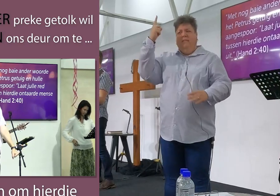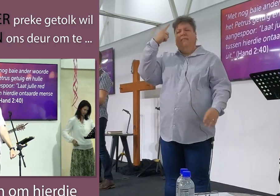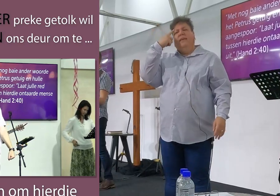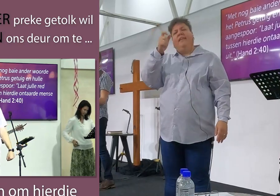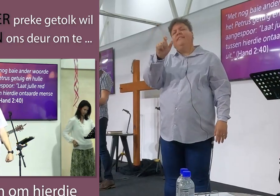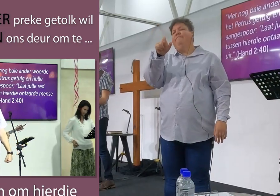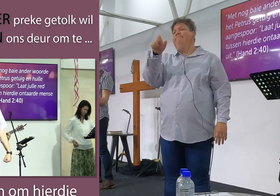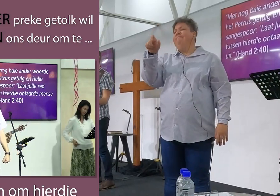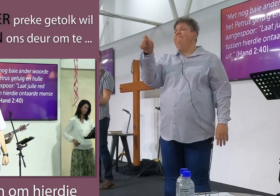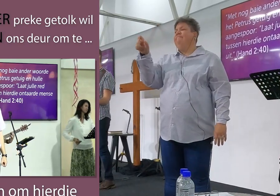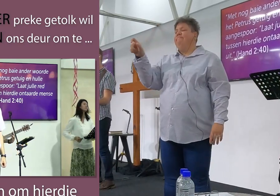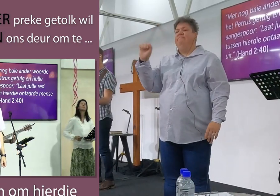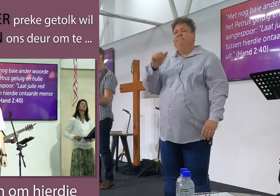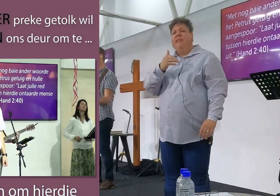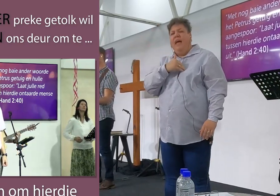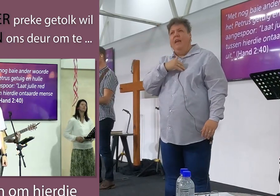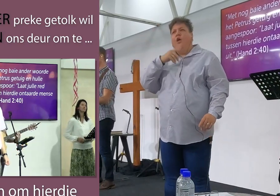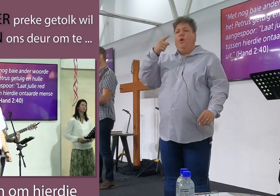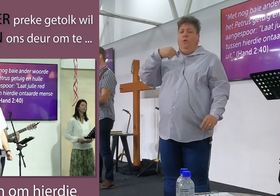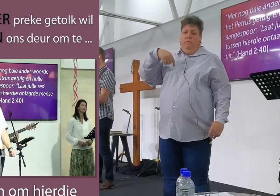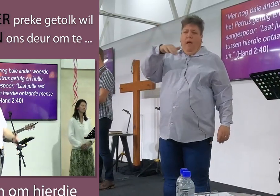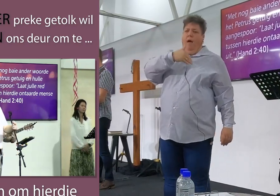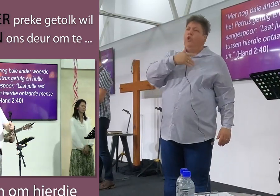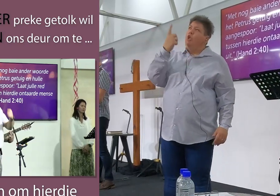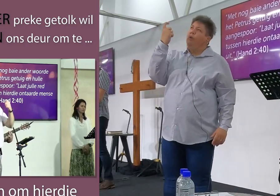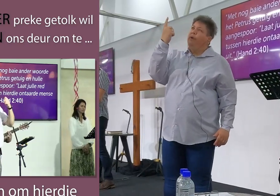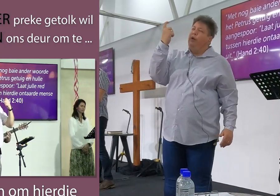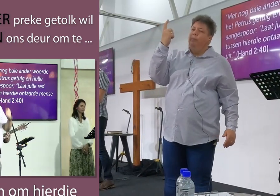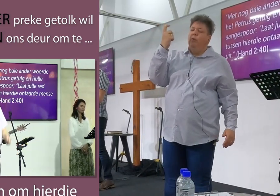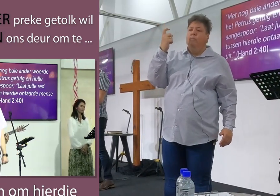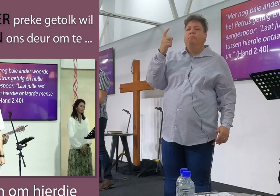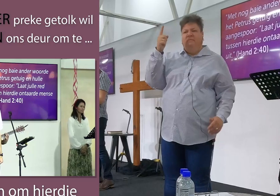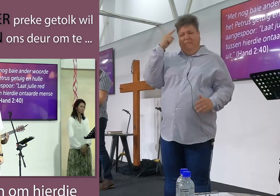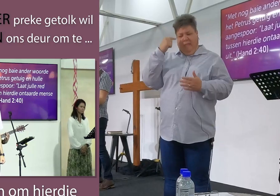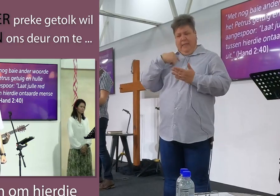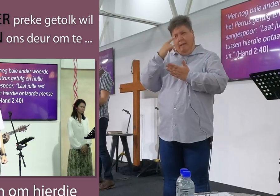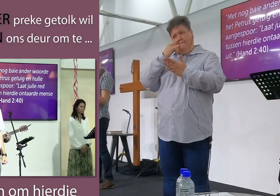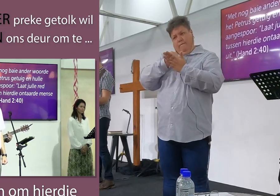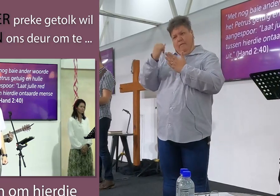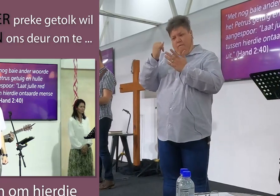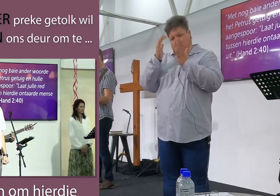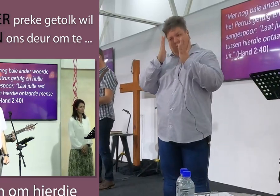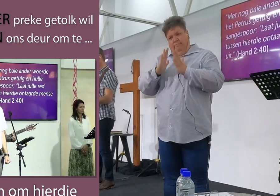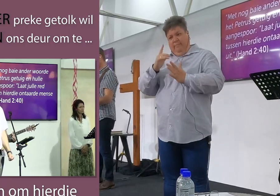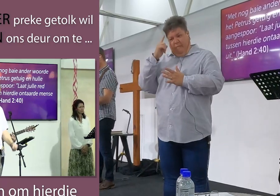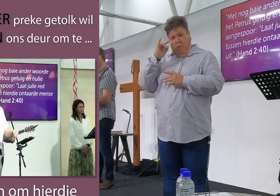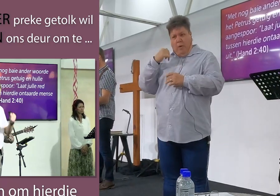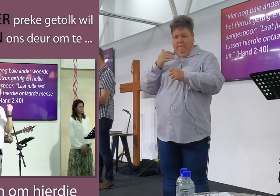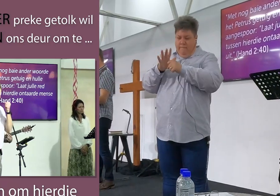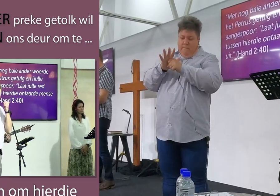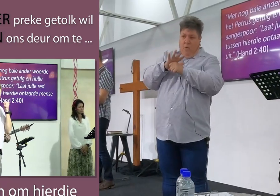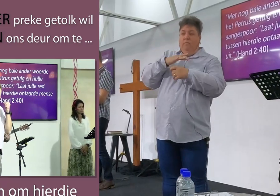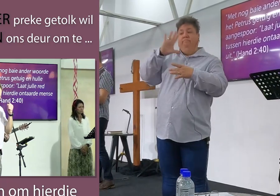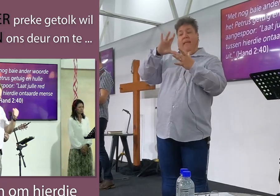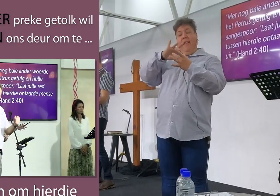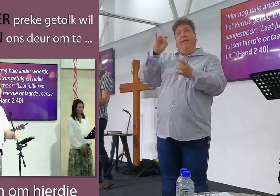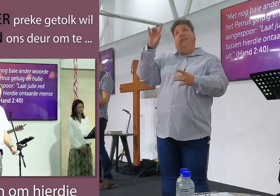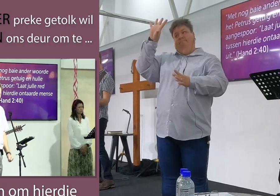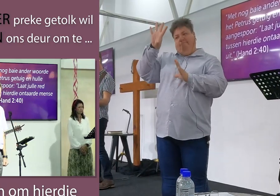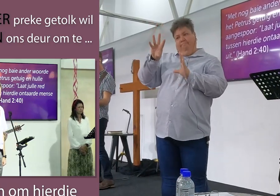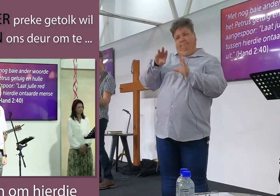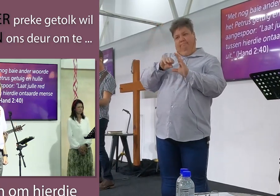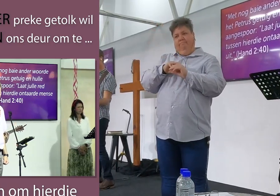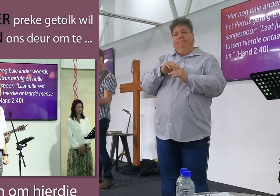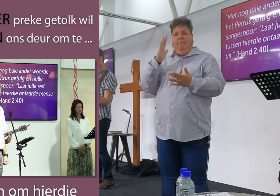so en sy hart roep uit en jy weet vir oog en hy is een vervloekte ek om vra door die heilige geest dat jy daar die